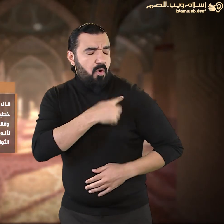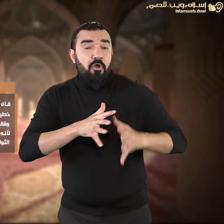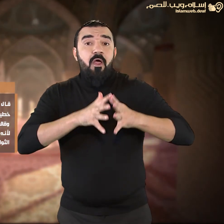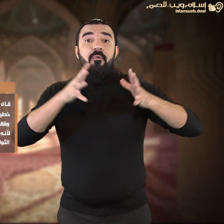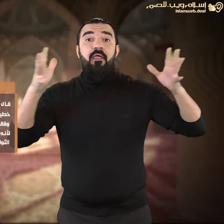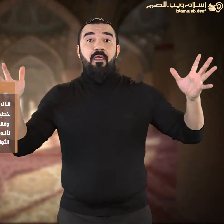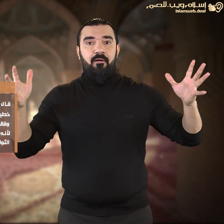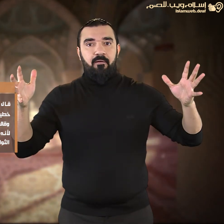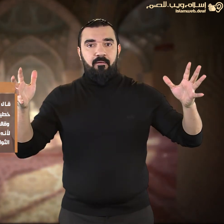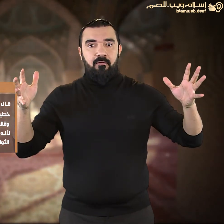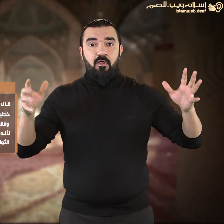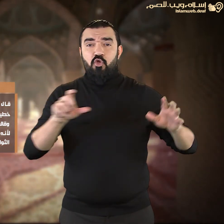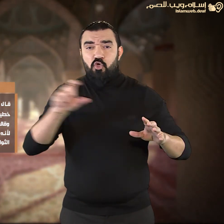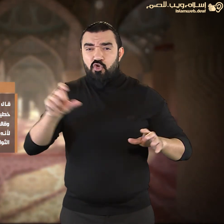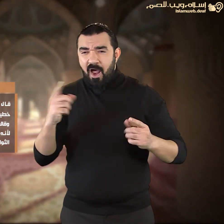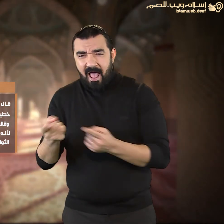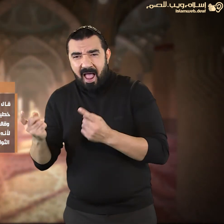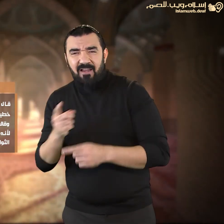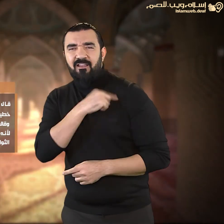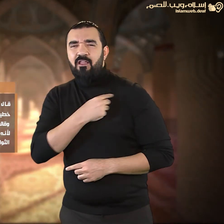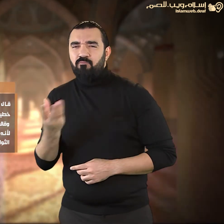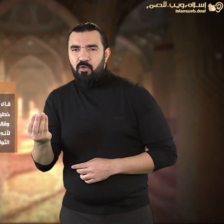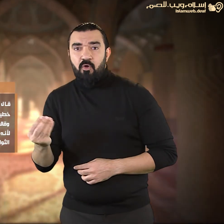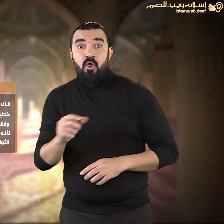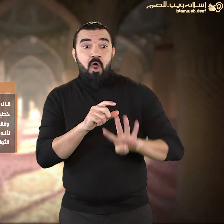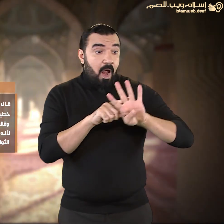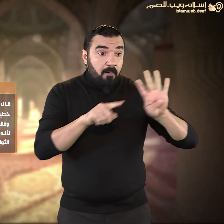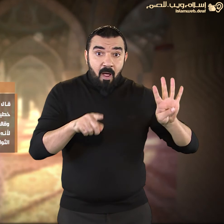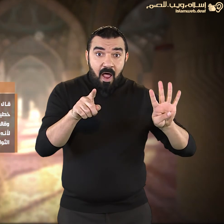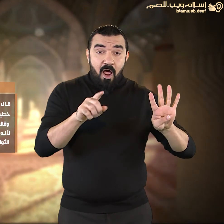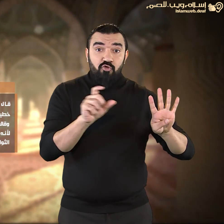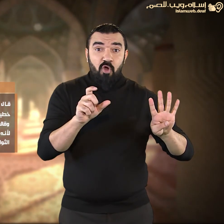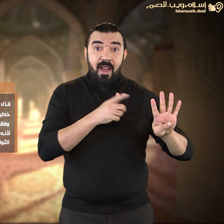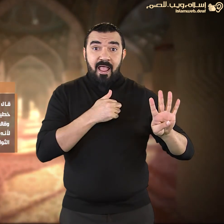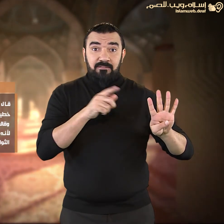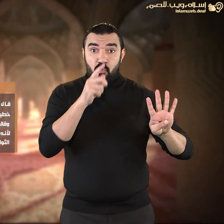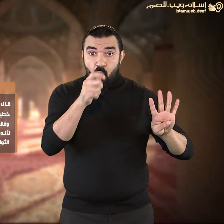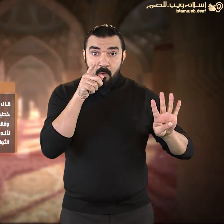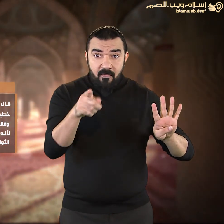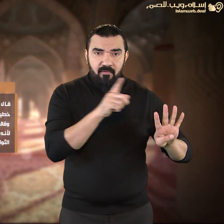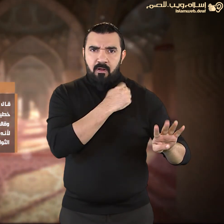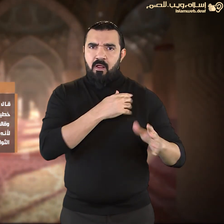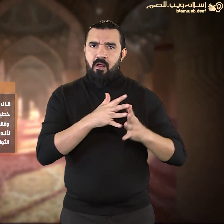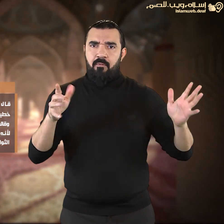الذنوب لأنه يضاعف فيها العقاب على العمل السيء كما